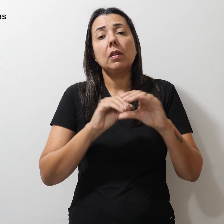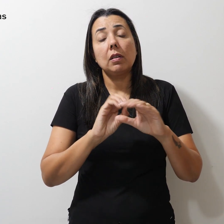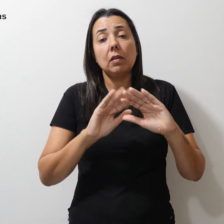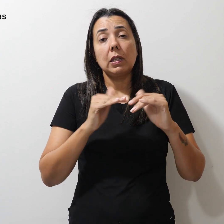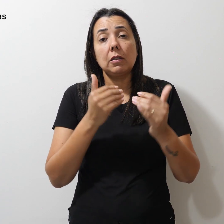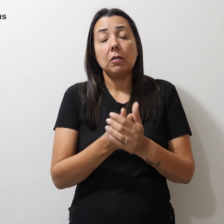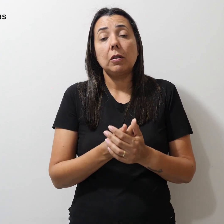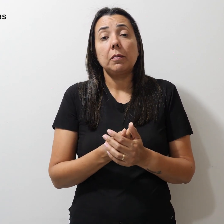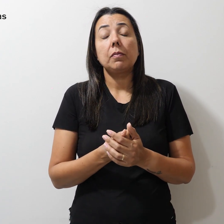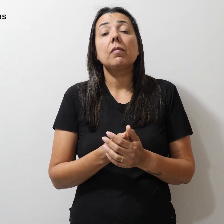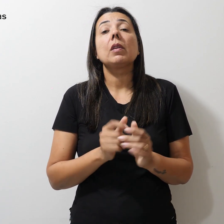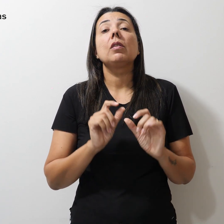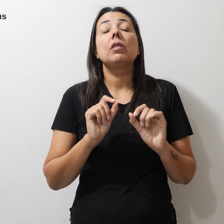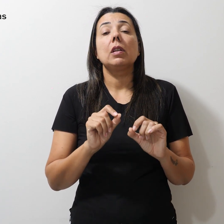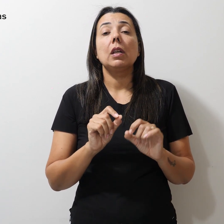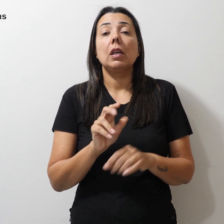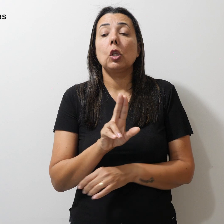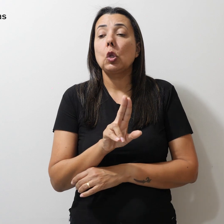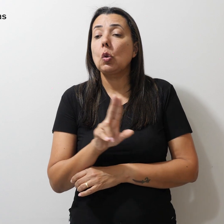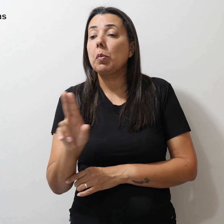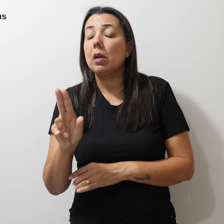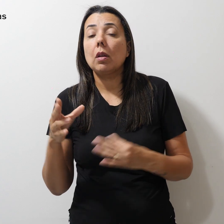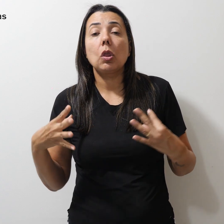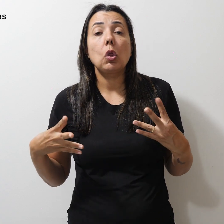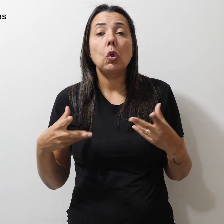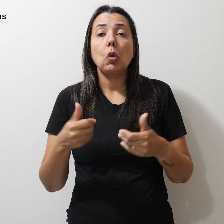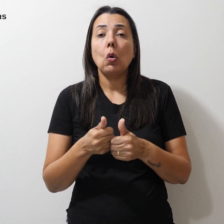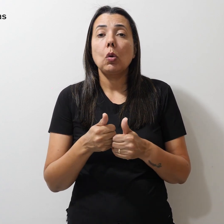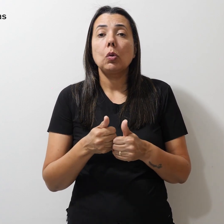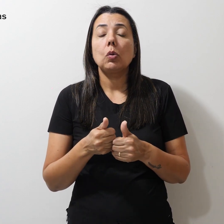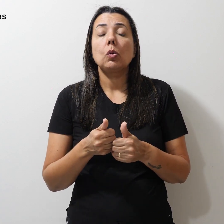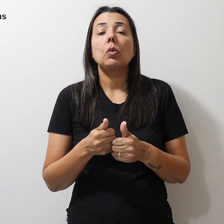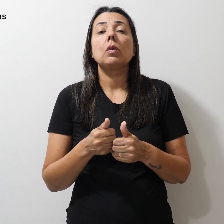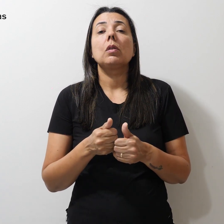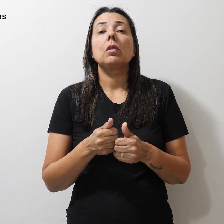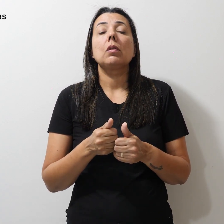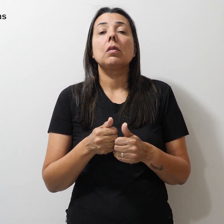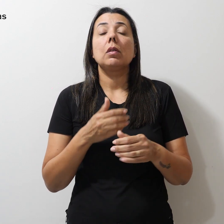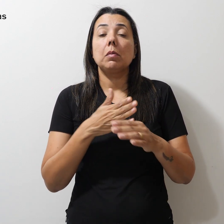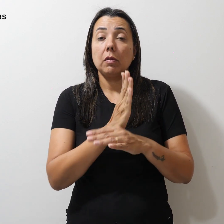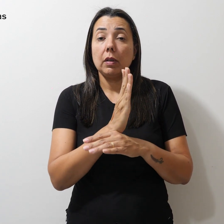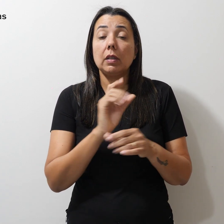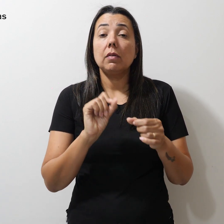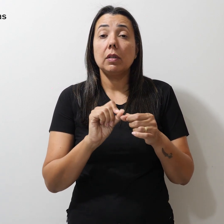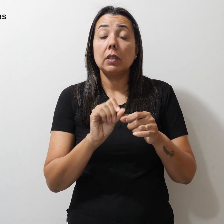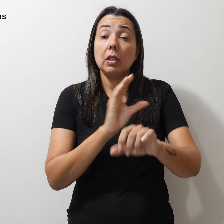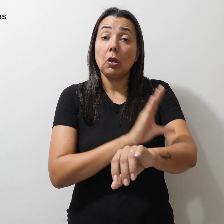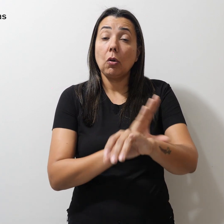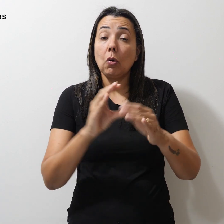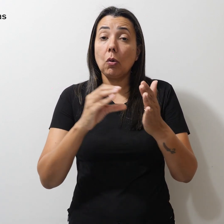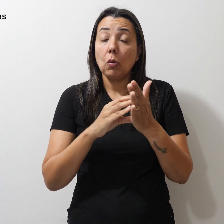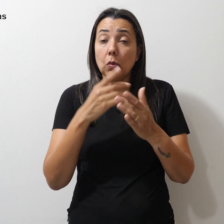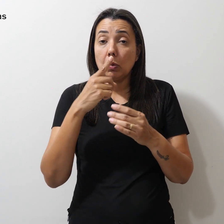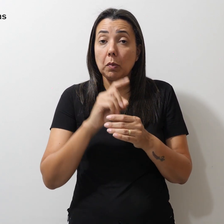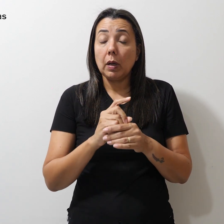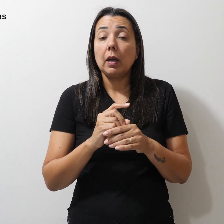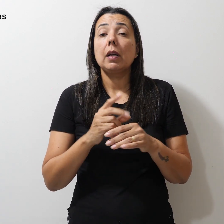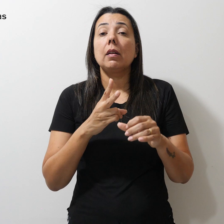ao invés de nomear todos os aprovados e realizar concurso para preenchimento de vagas